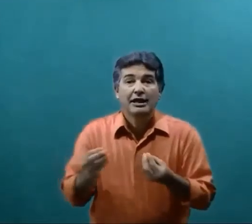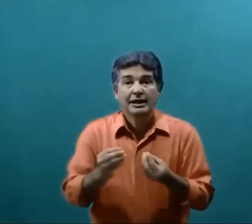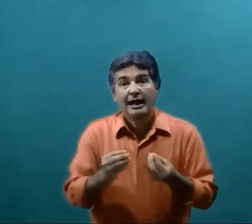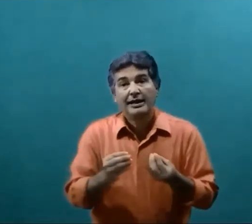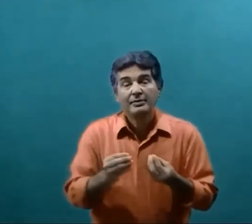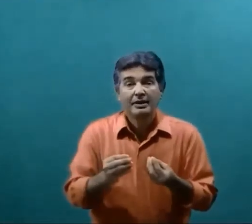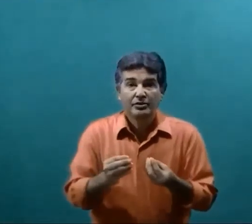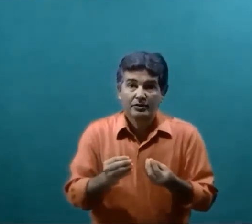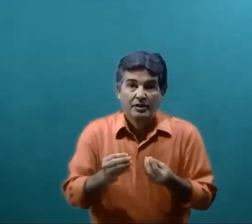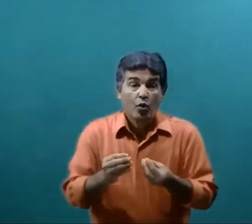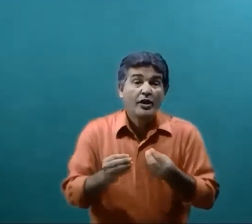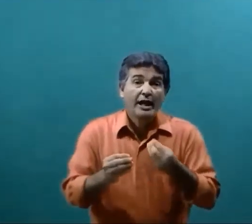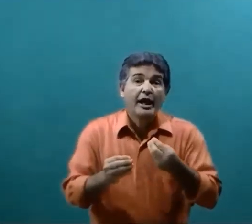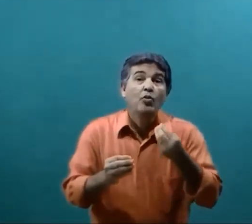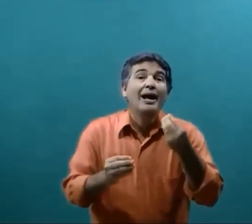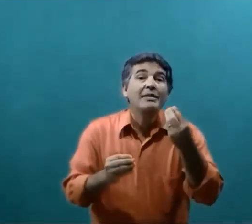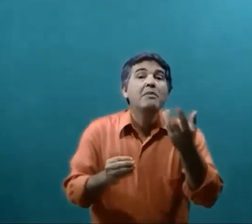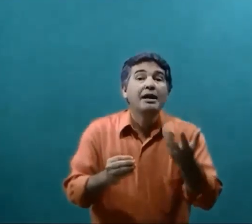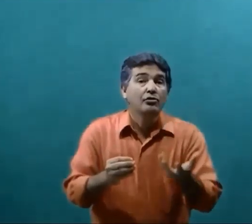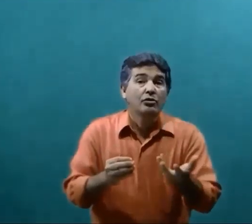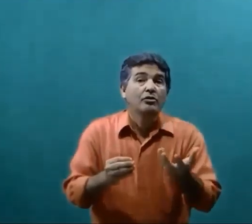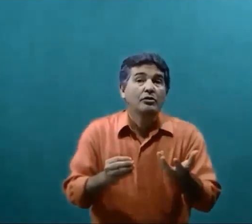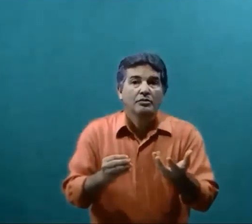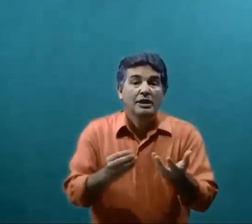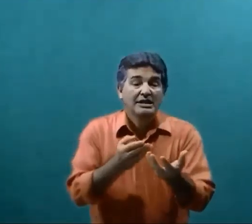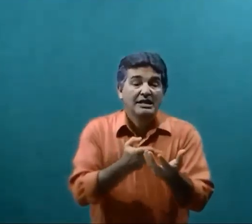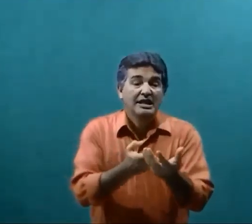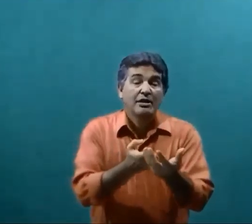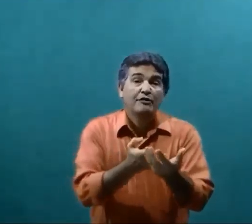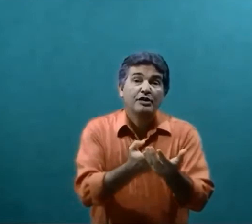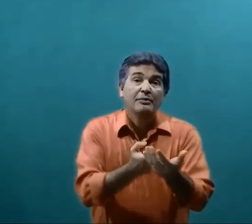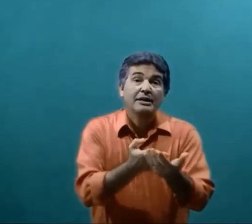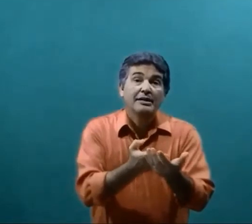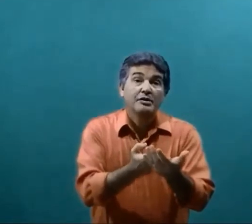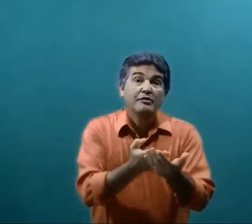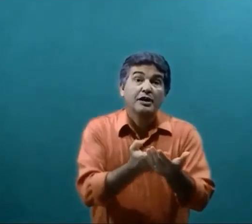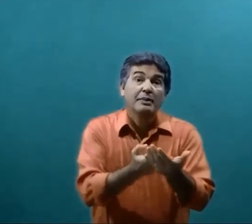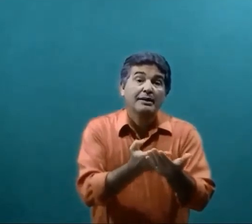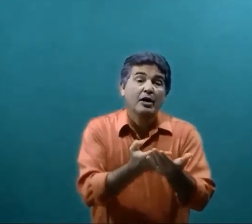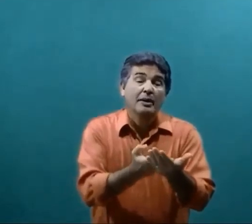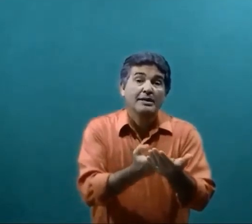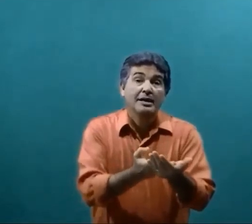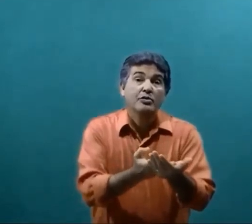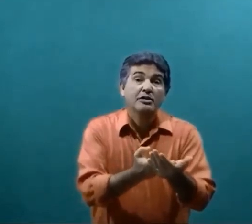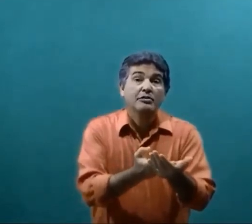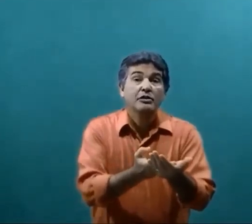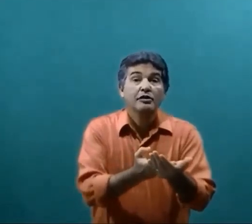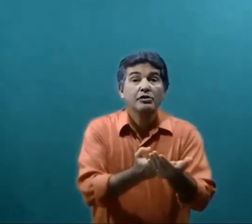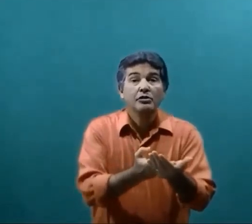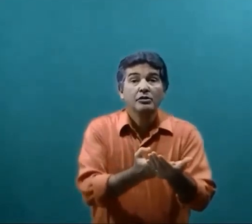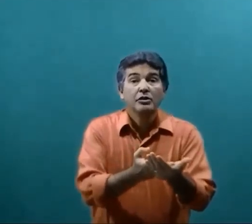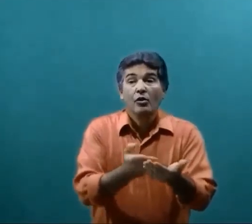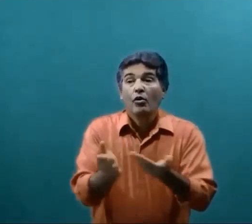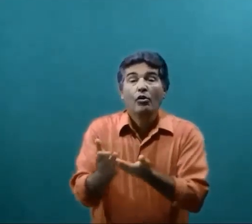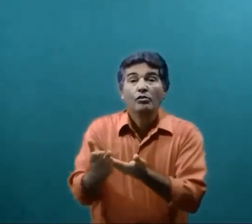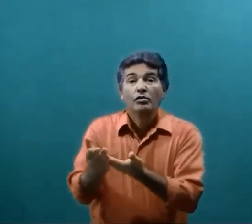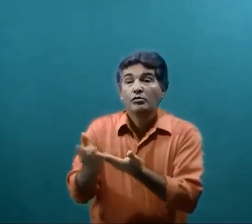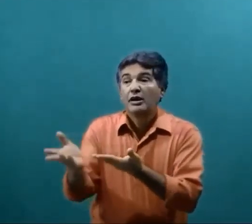cada alimento O que é que é um alimento Necessário Fundamental Para a saúde do indivíduo Ou um